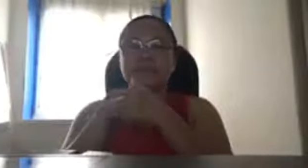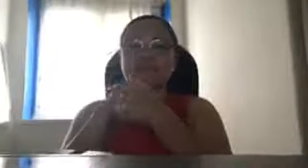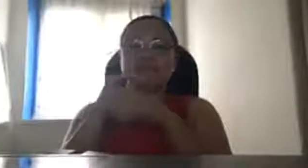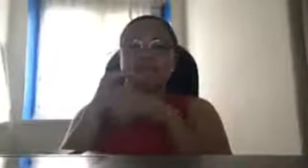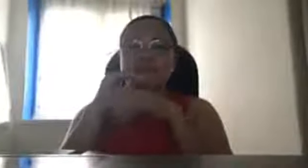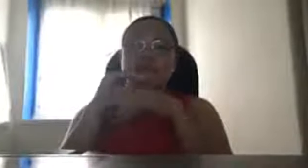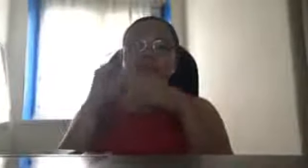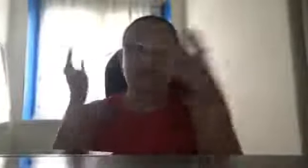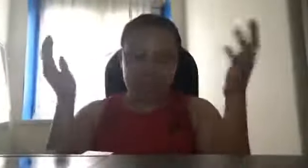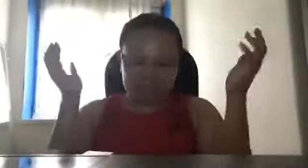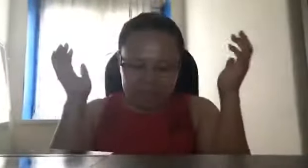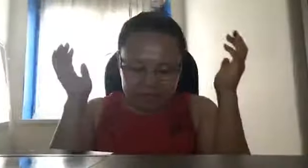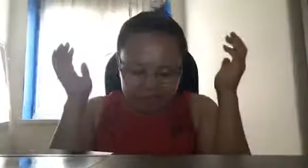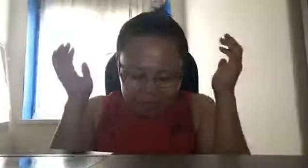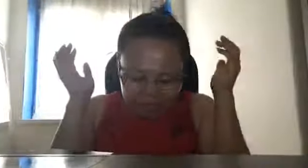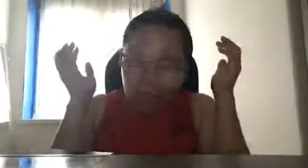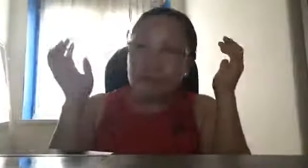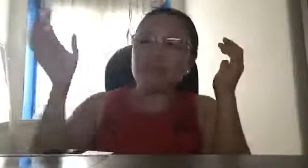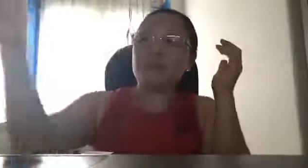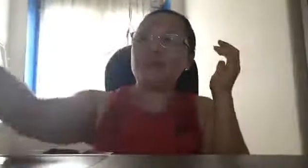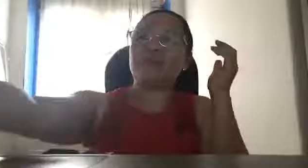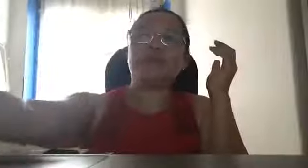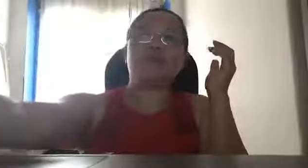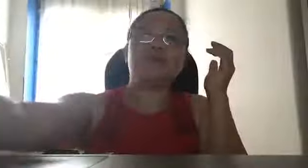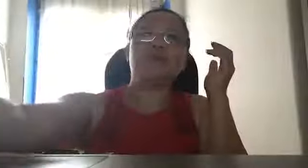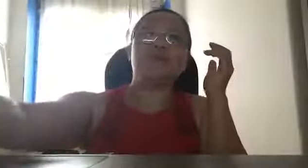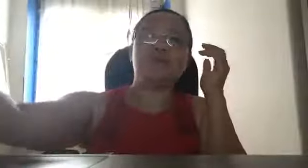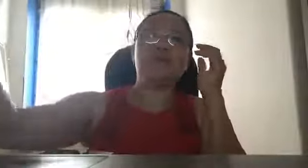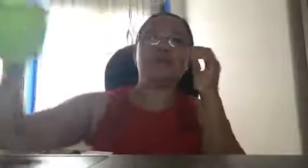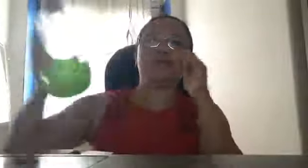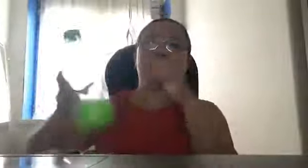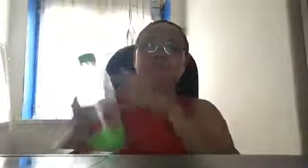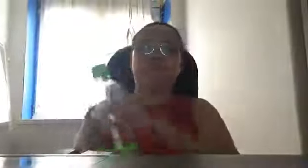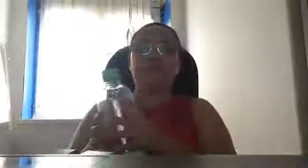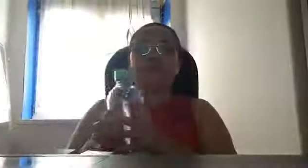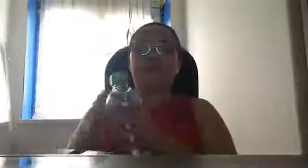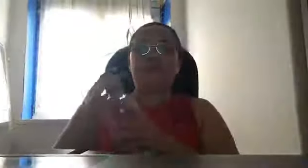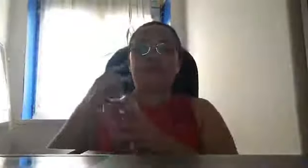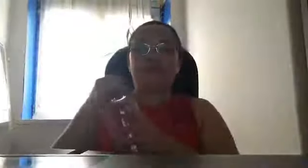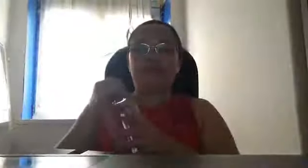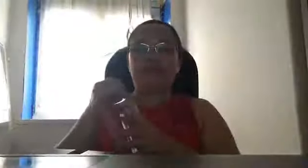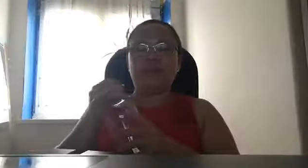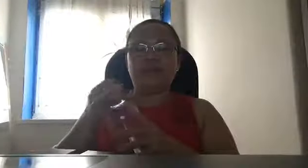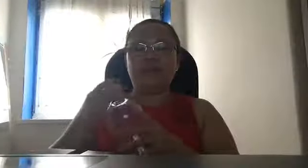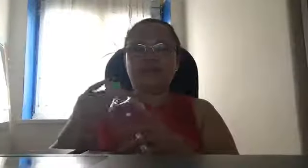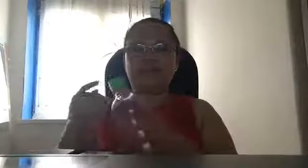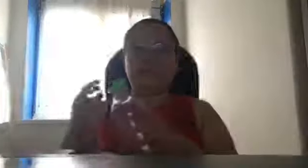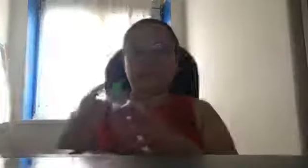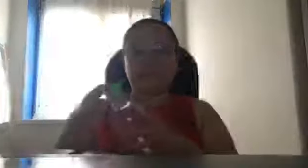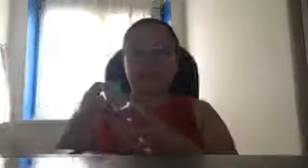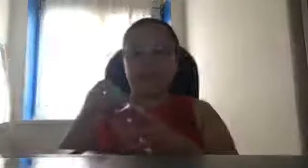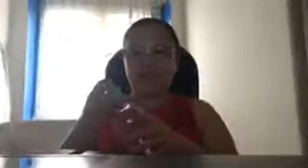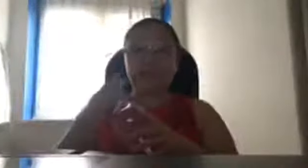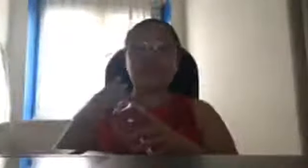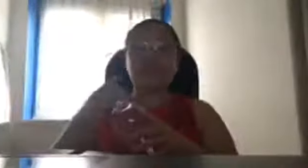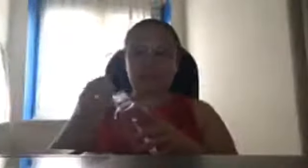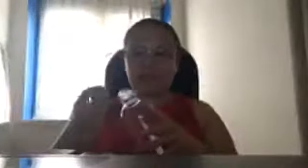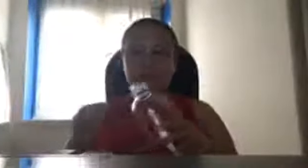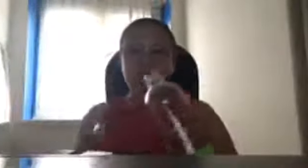at least sinasabi nyo kung anong gusto nyo pero mali yun na hihinto kayo sa pag